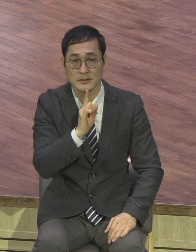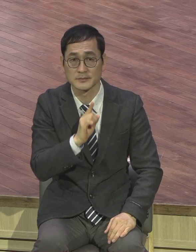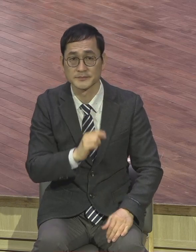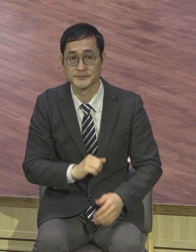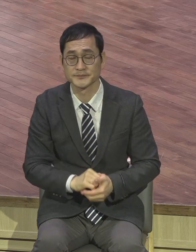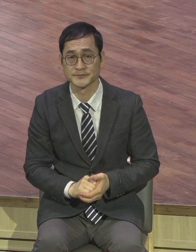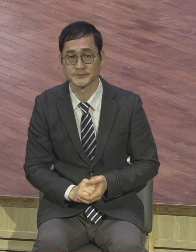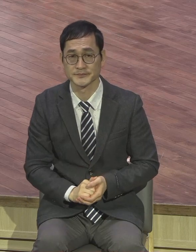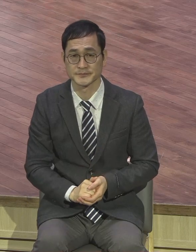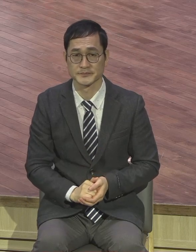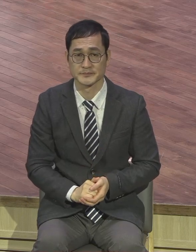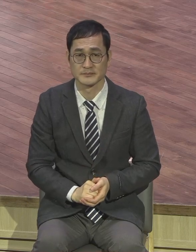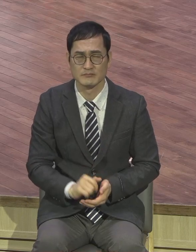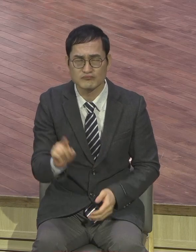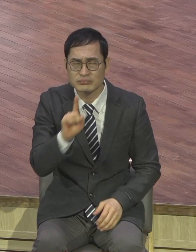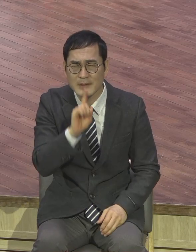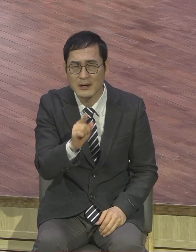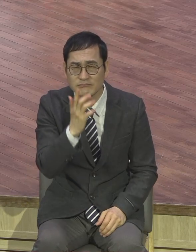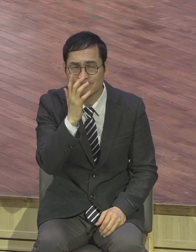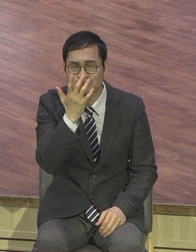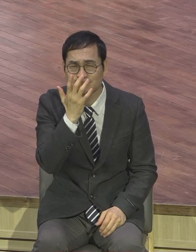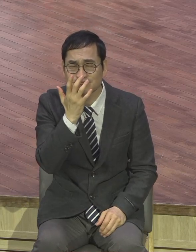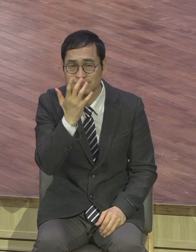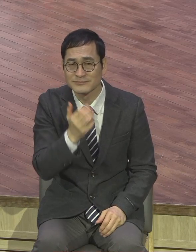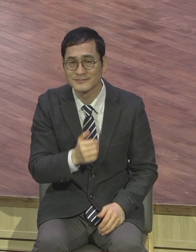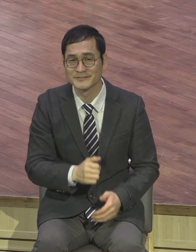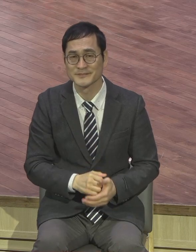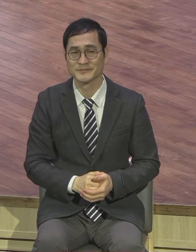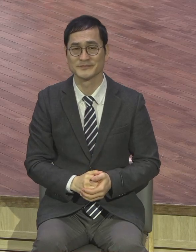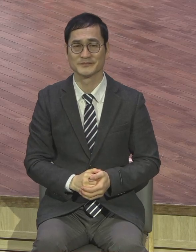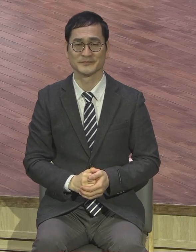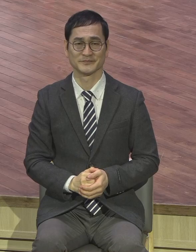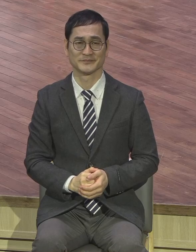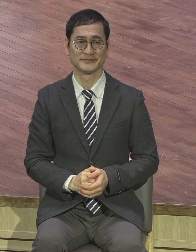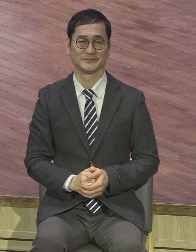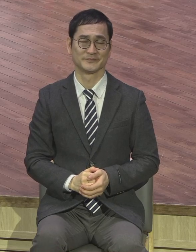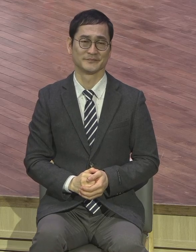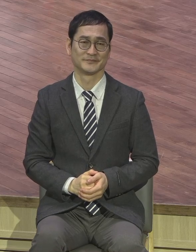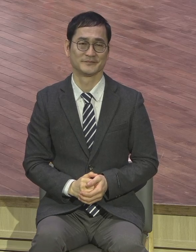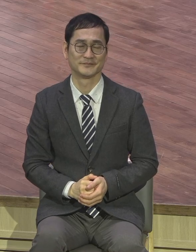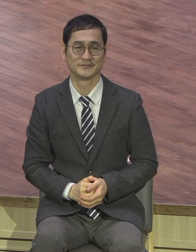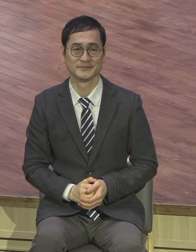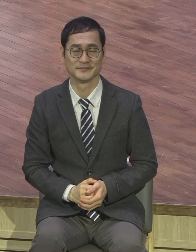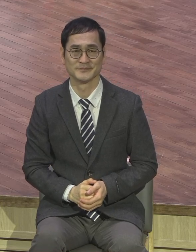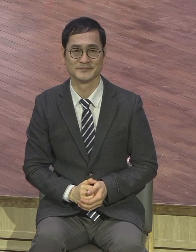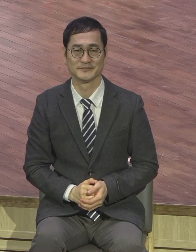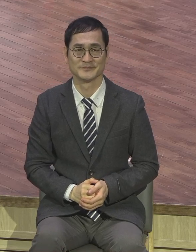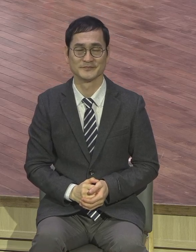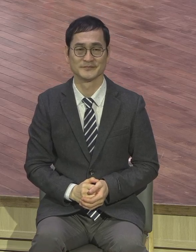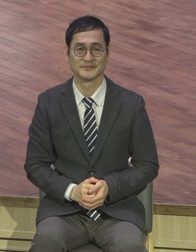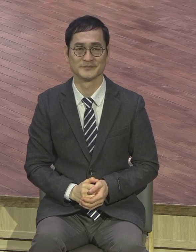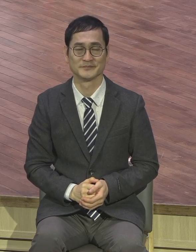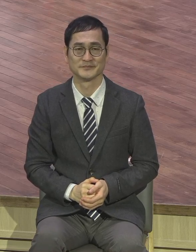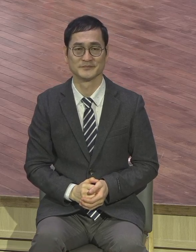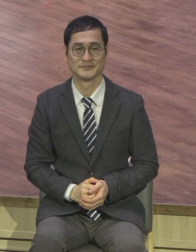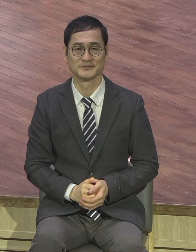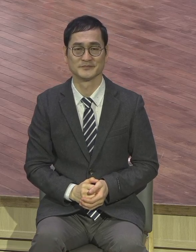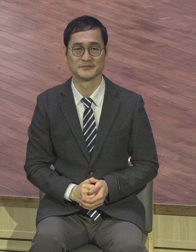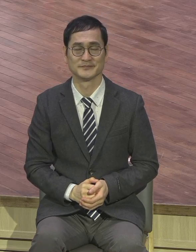어려운 말이죠. 너희 안에 있다. 하나님의 나라. 천국이 너희 안에 있다. 무슨 말입니까?